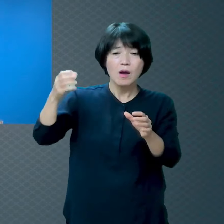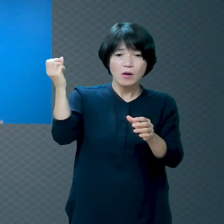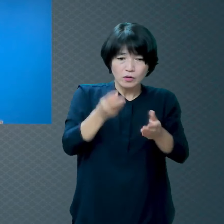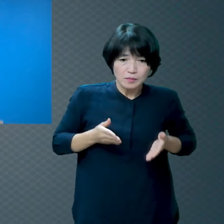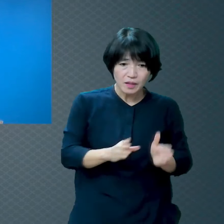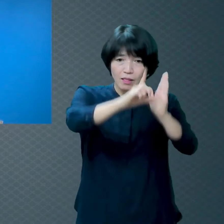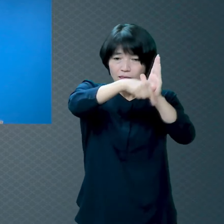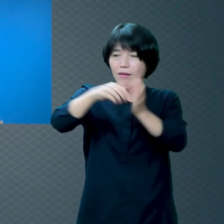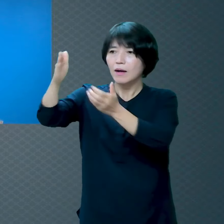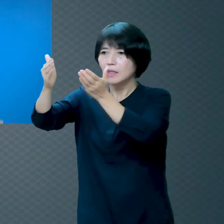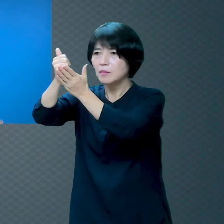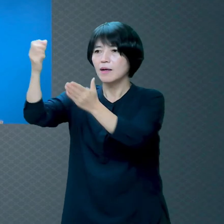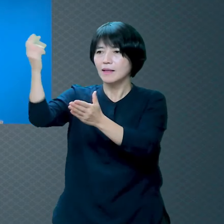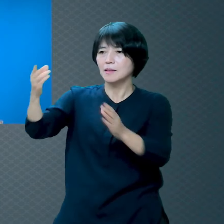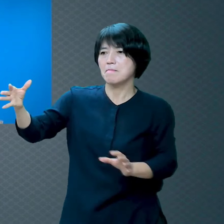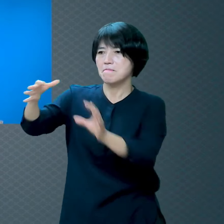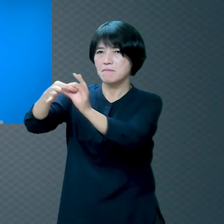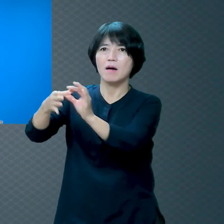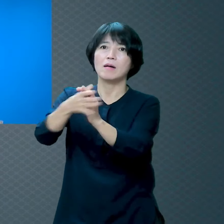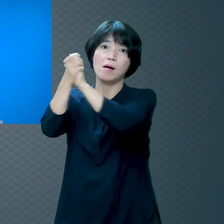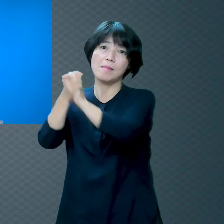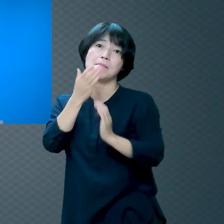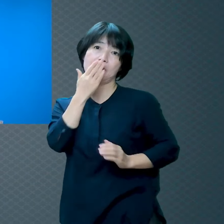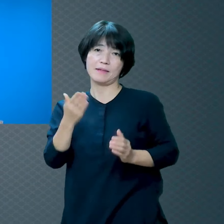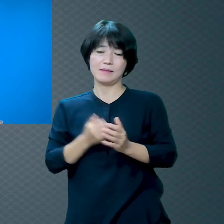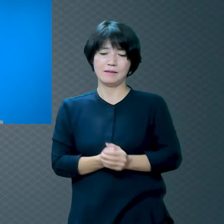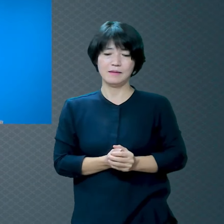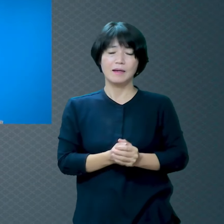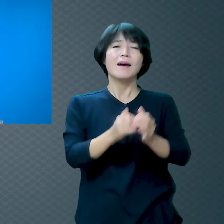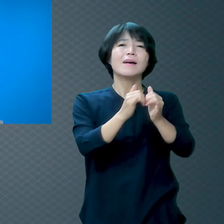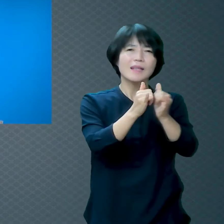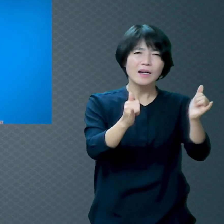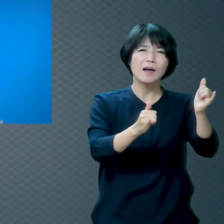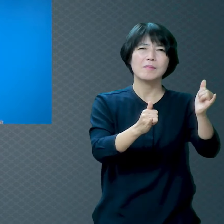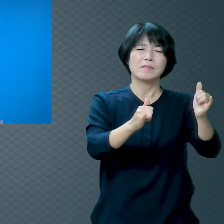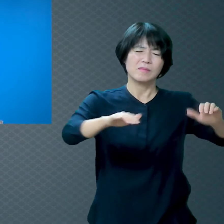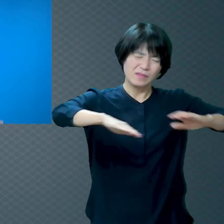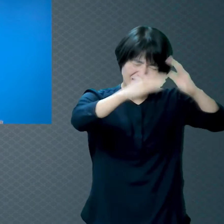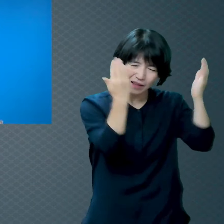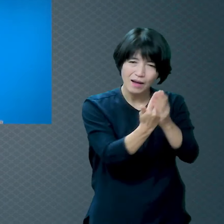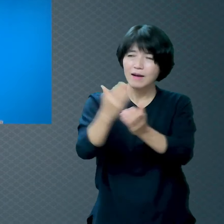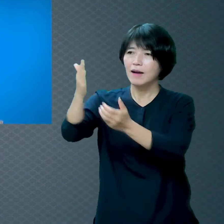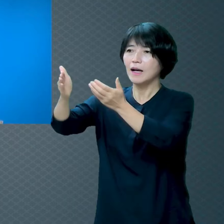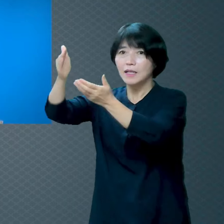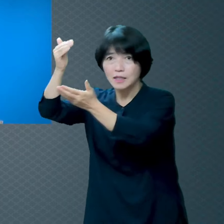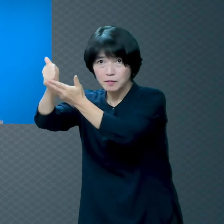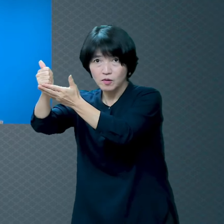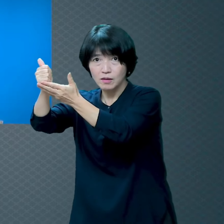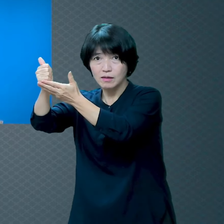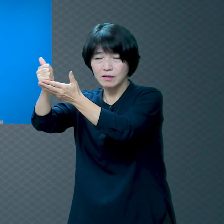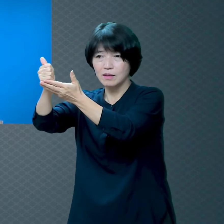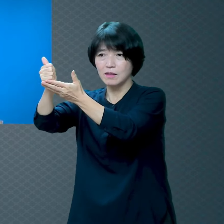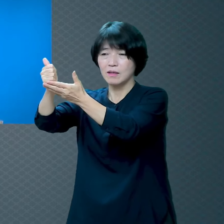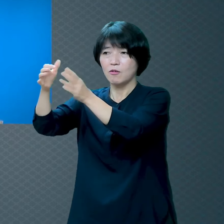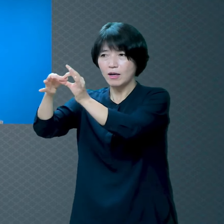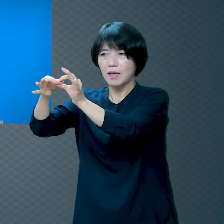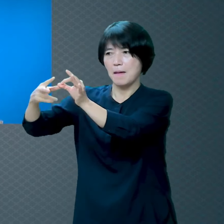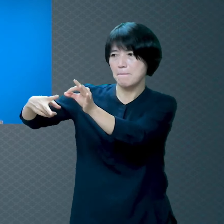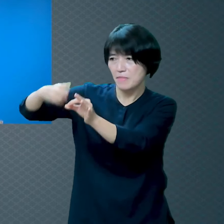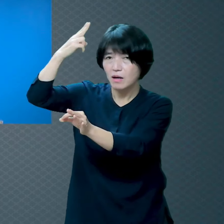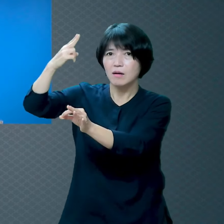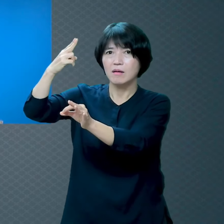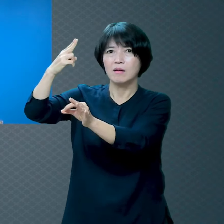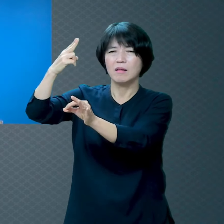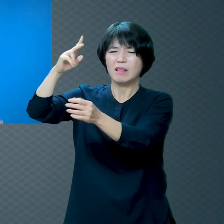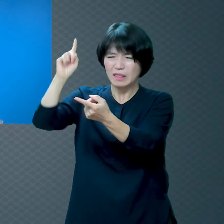모든 사람은 태어나면서부터 하나님과의 관계가 끊어져서 나오는 거예요 그걸